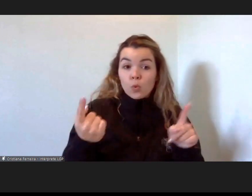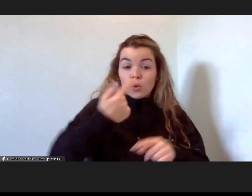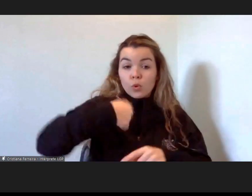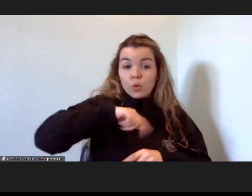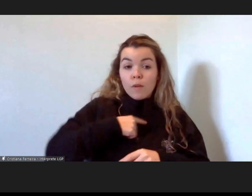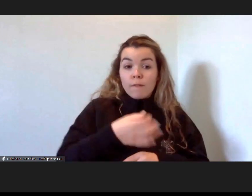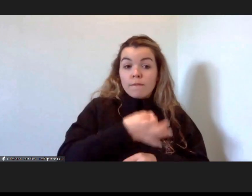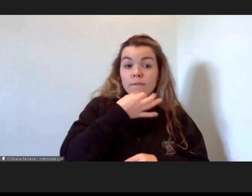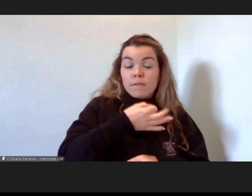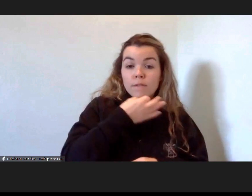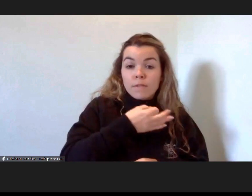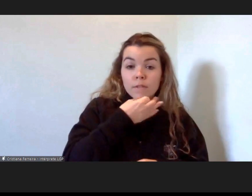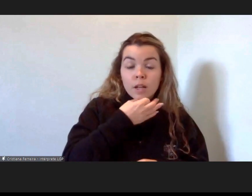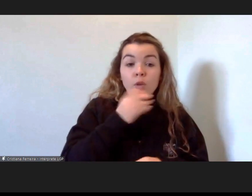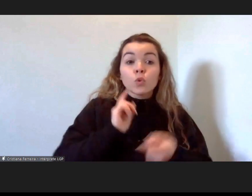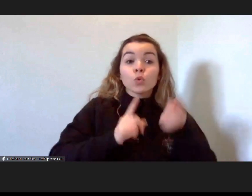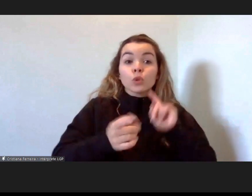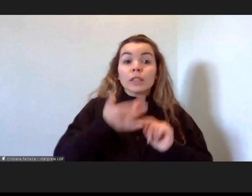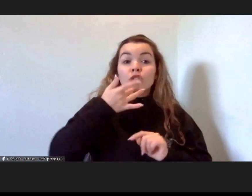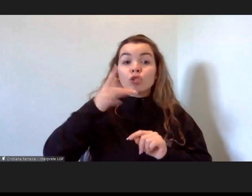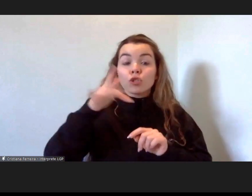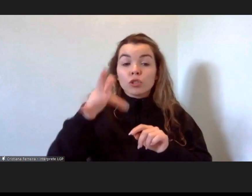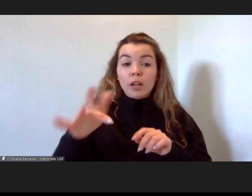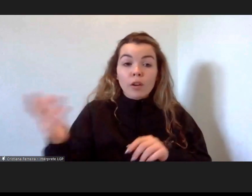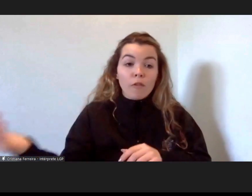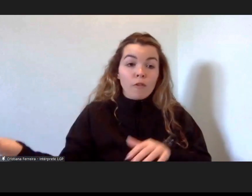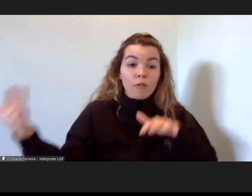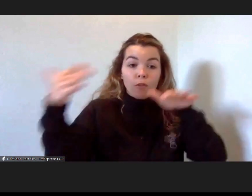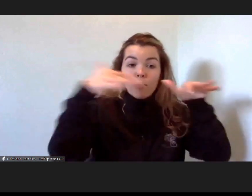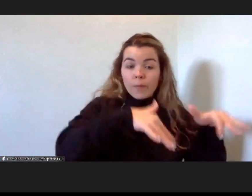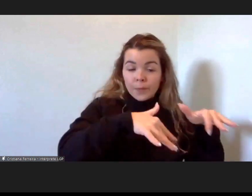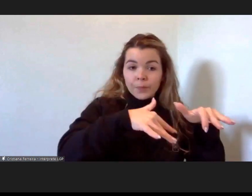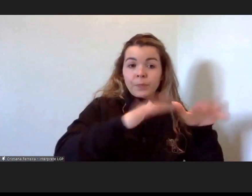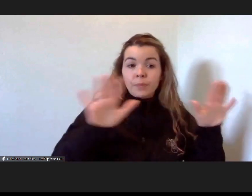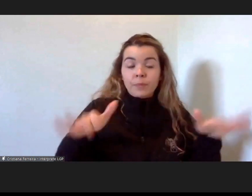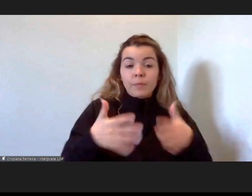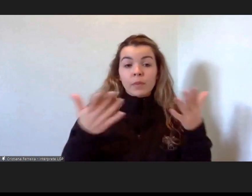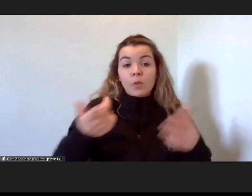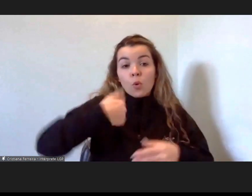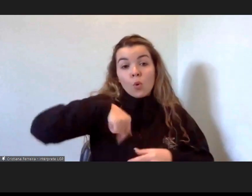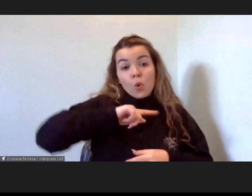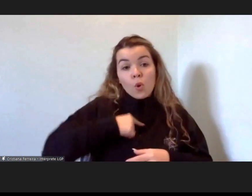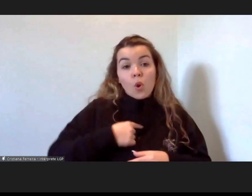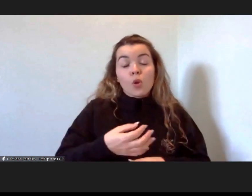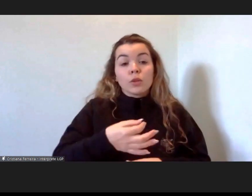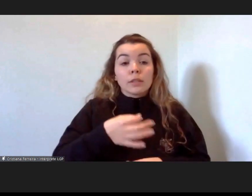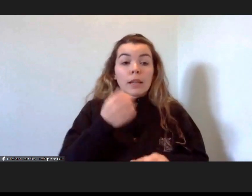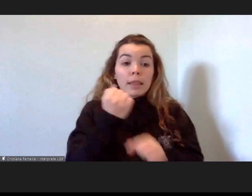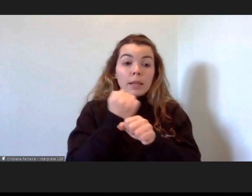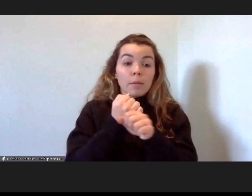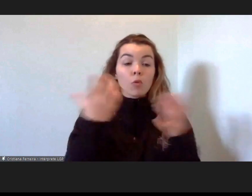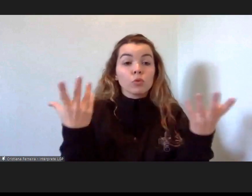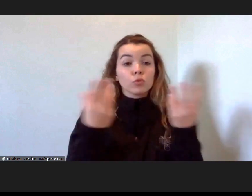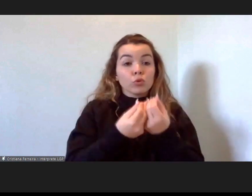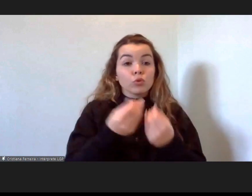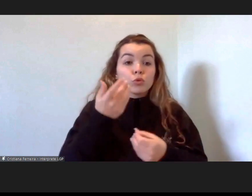fenômeno das migrações, e nós trabalhamos essencialmente como migrantes, e essa